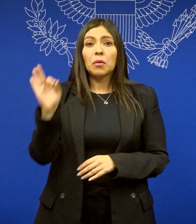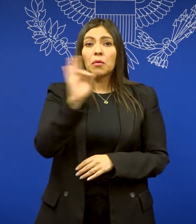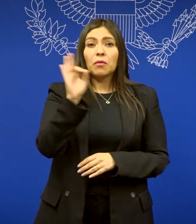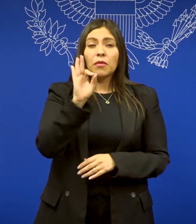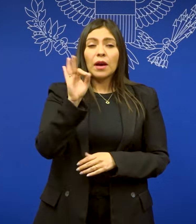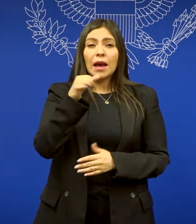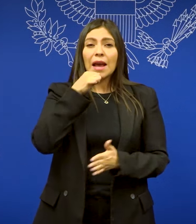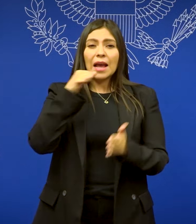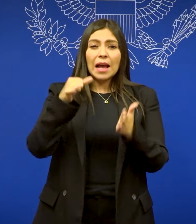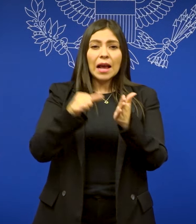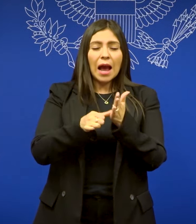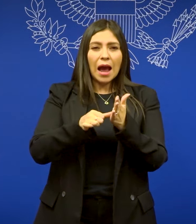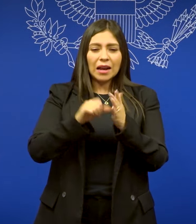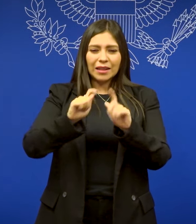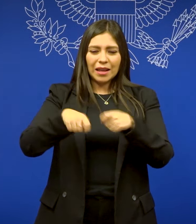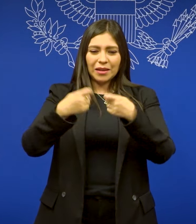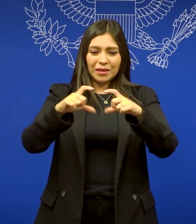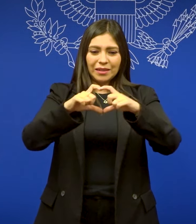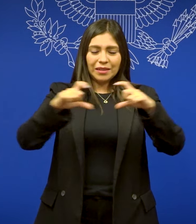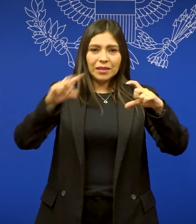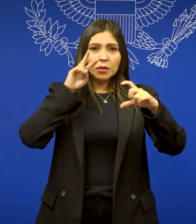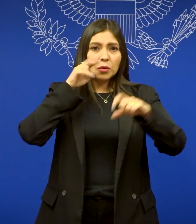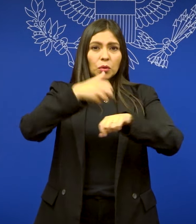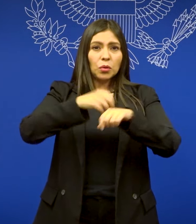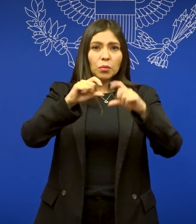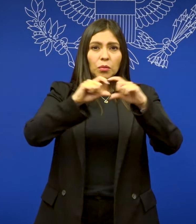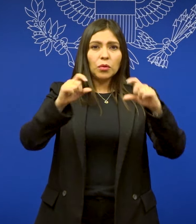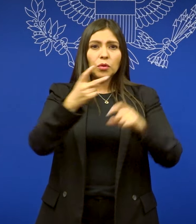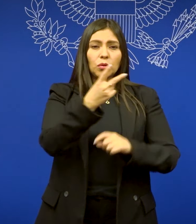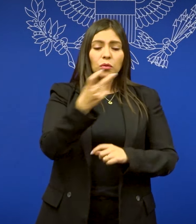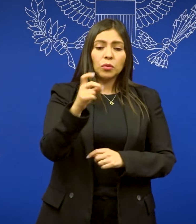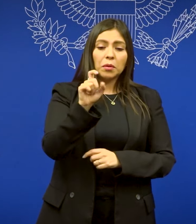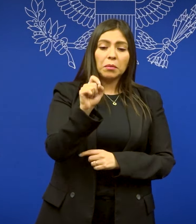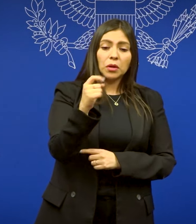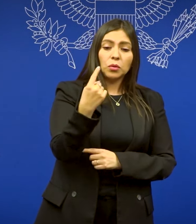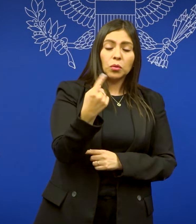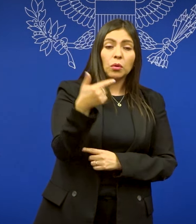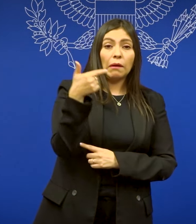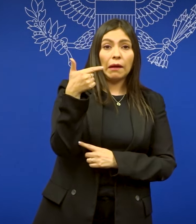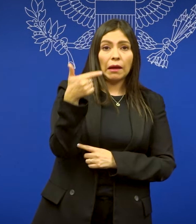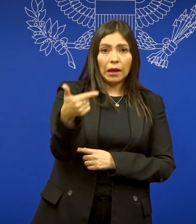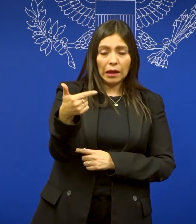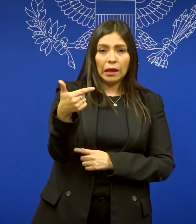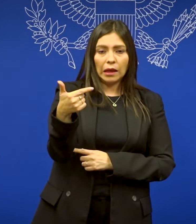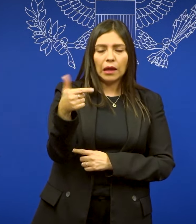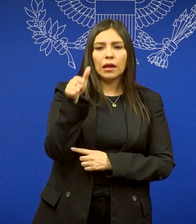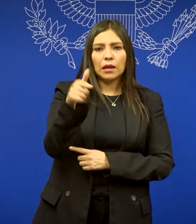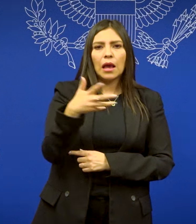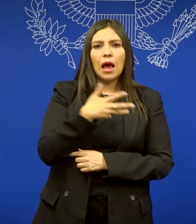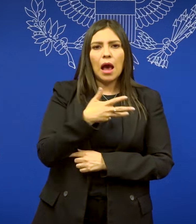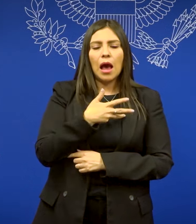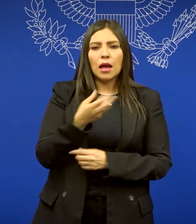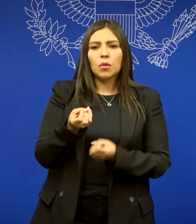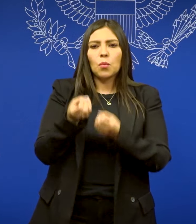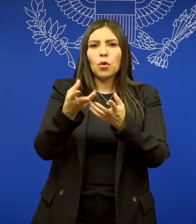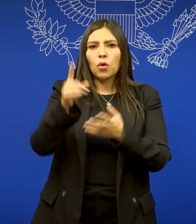8. Si la carta de rechazo está marcada como 221G, generalmente incluirá